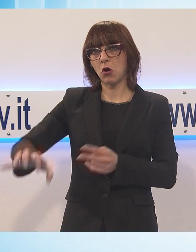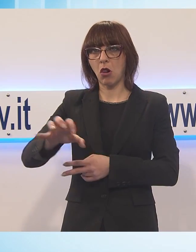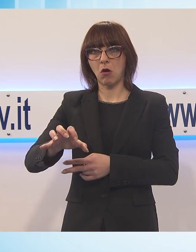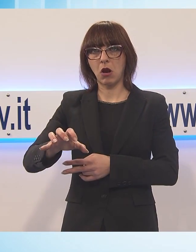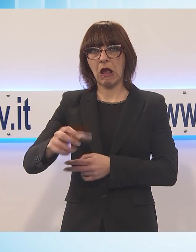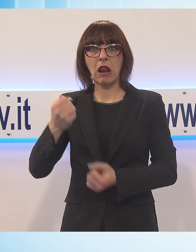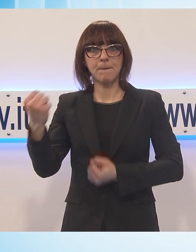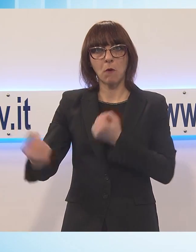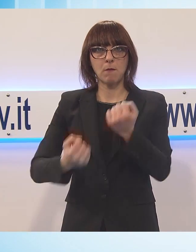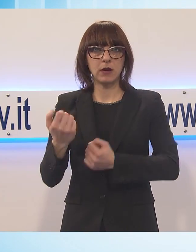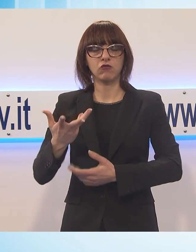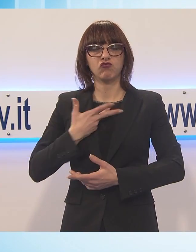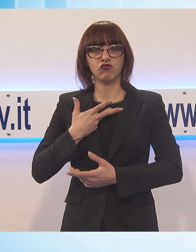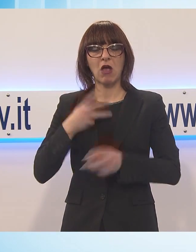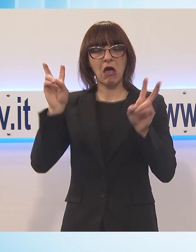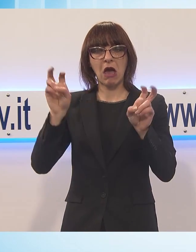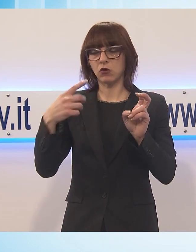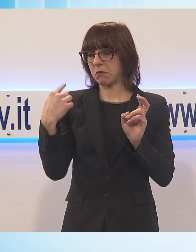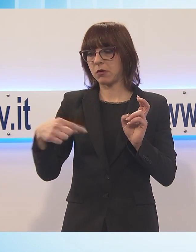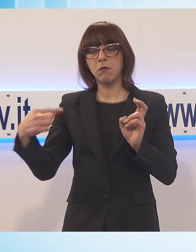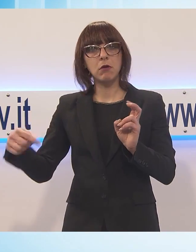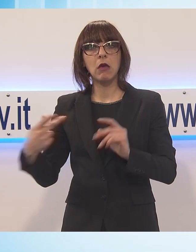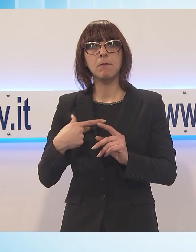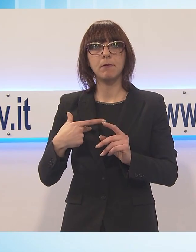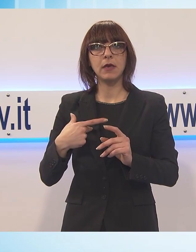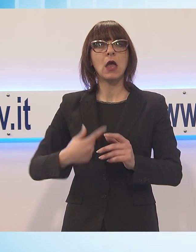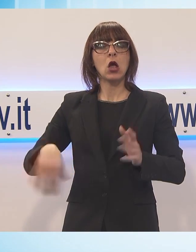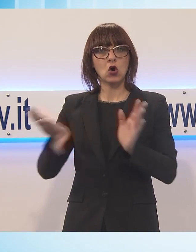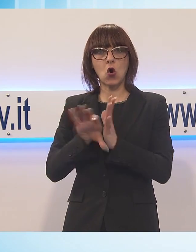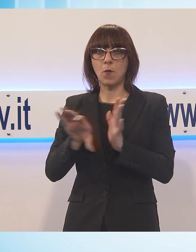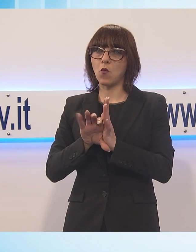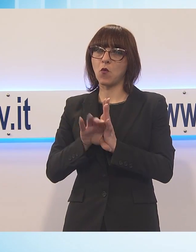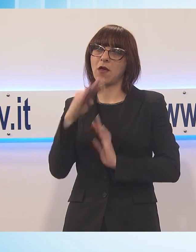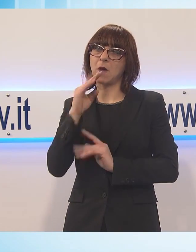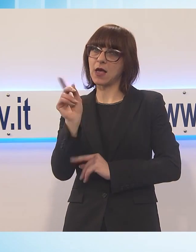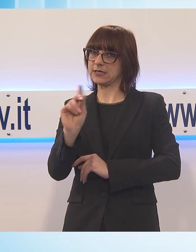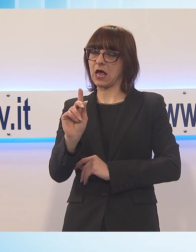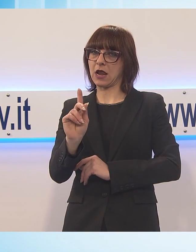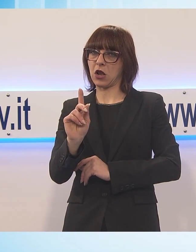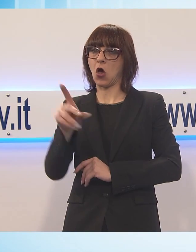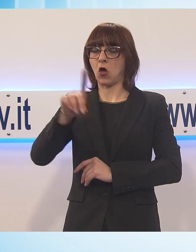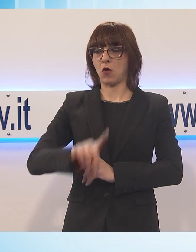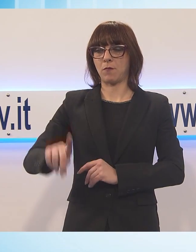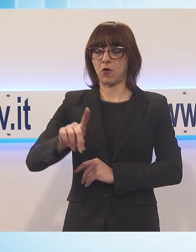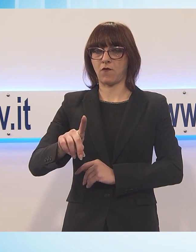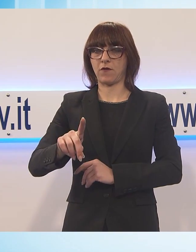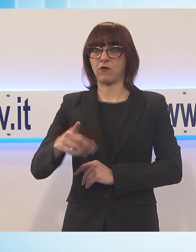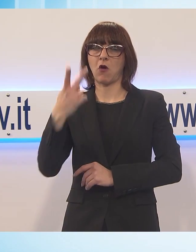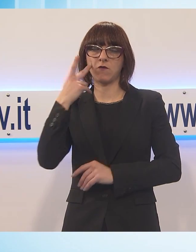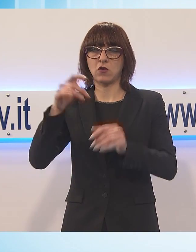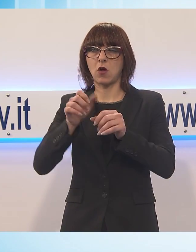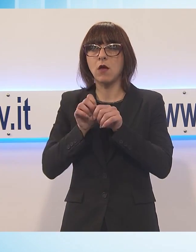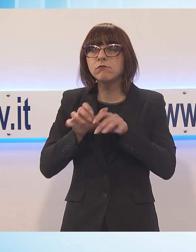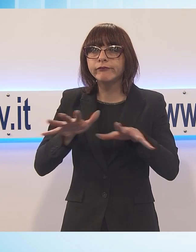tutte quelle questioni che la dimensione comunale è insufficiente. La dimensione provinciale da questo punto di vista può